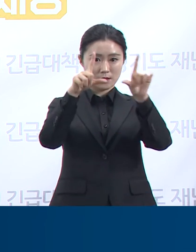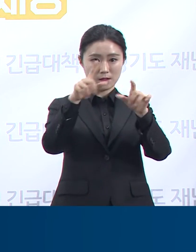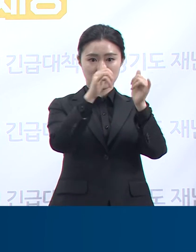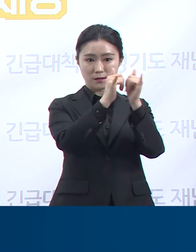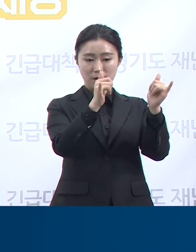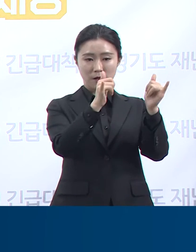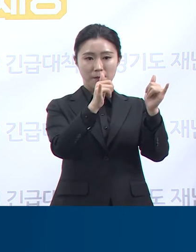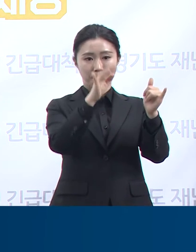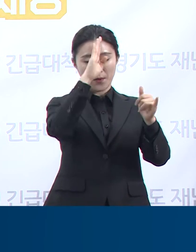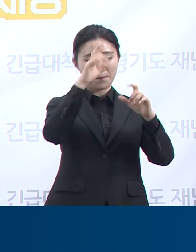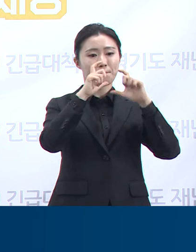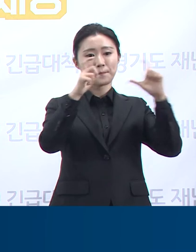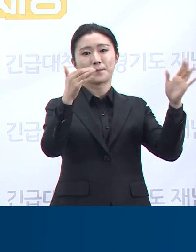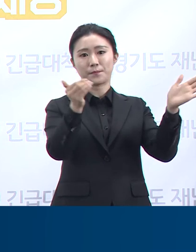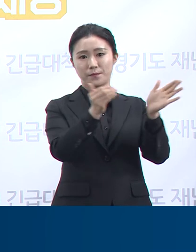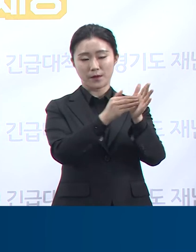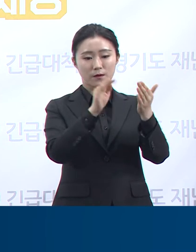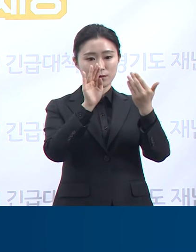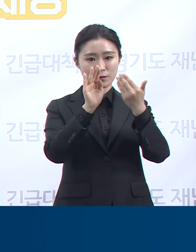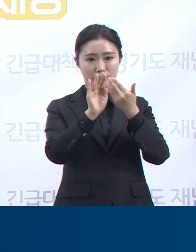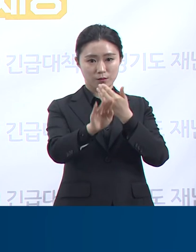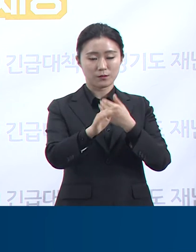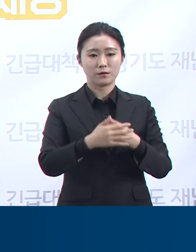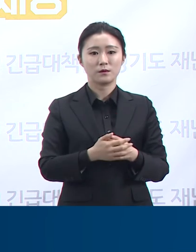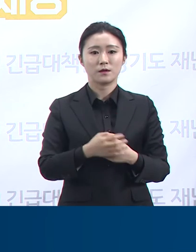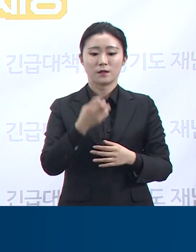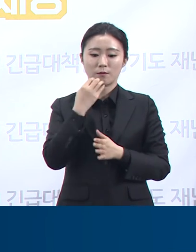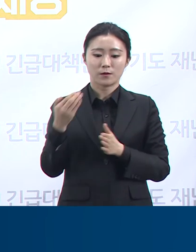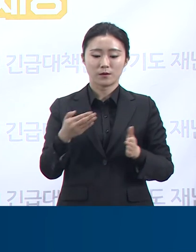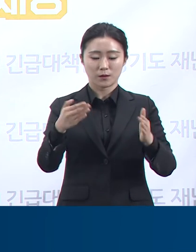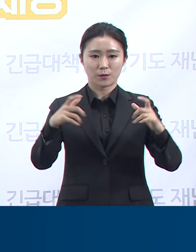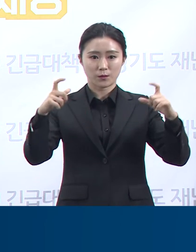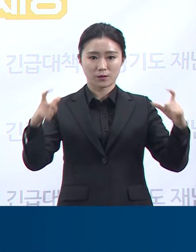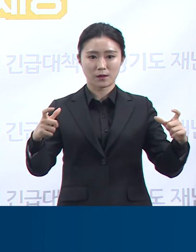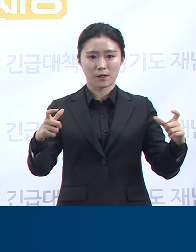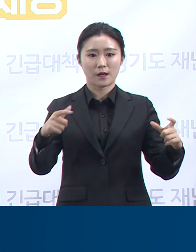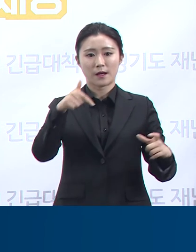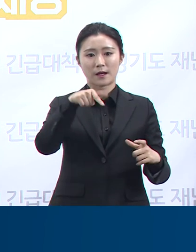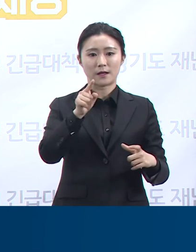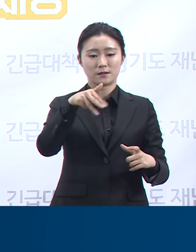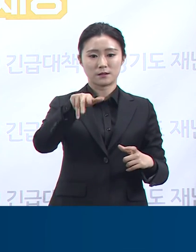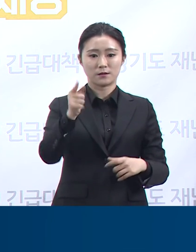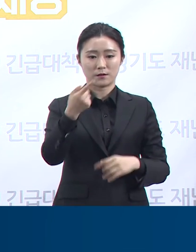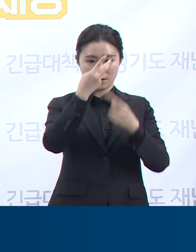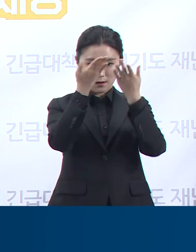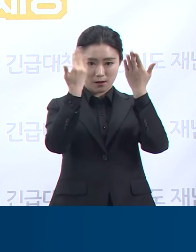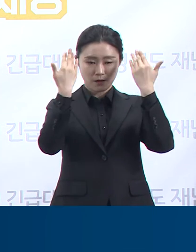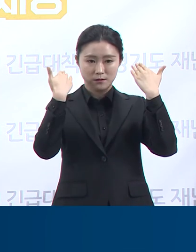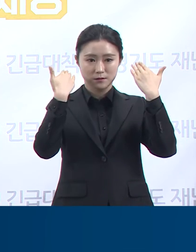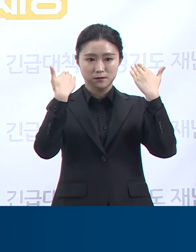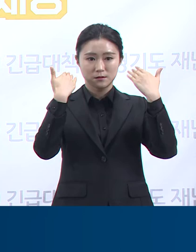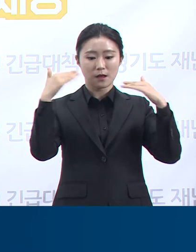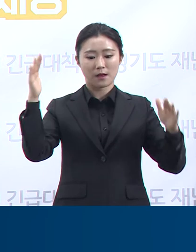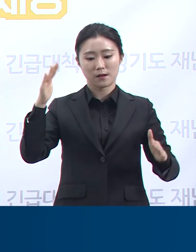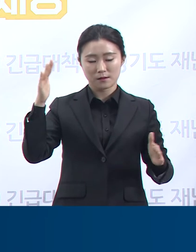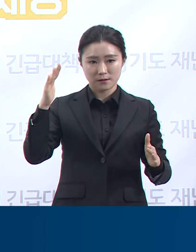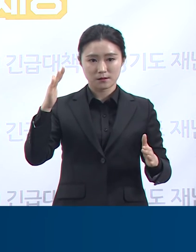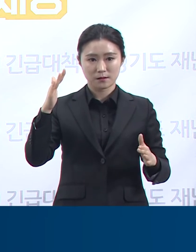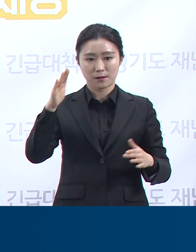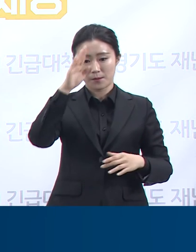이후 경기도 내 가천대학생 등 3명이 추가 확진되어 현재까지의 관련 확진자는 총 4명입니다.